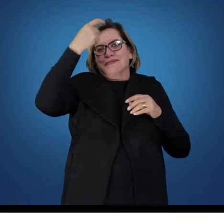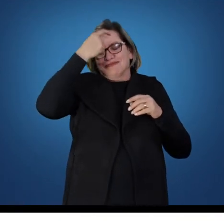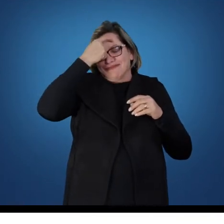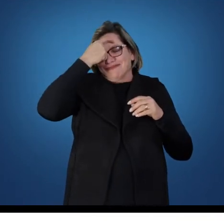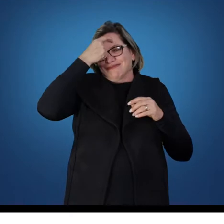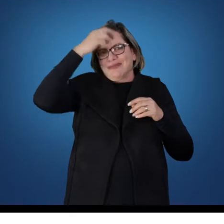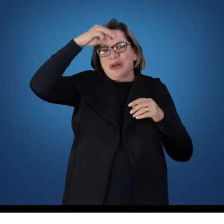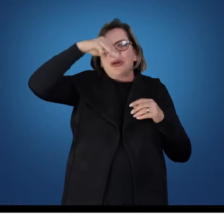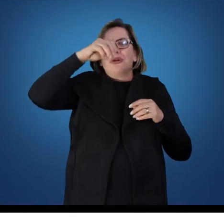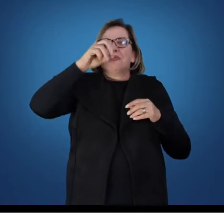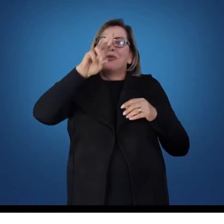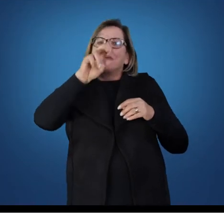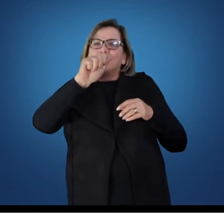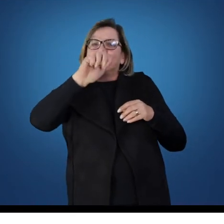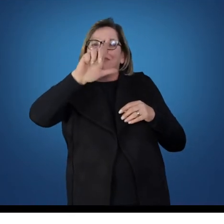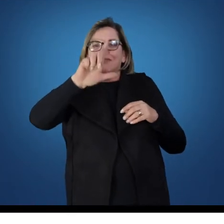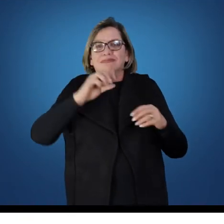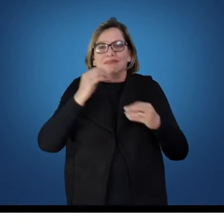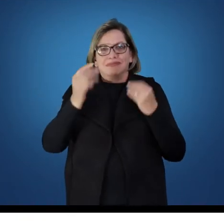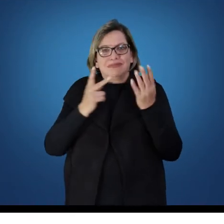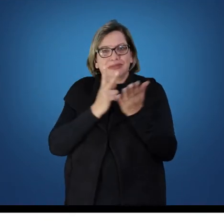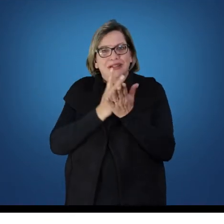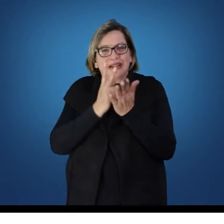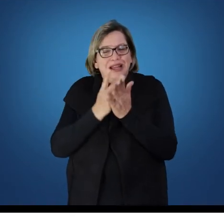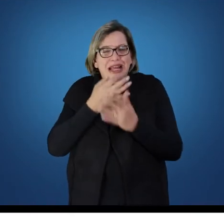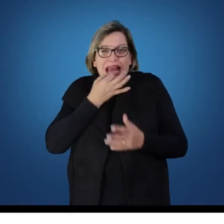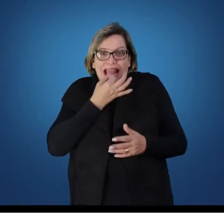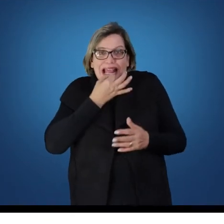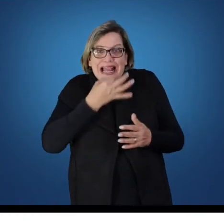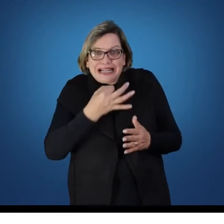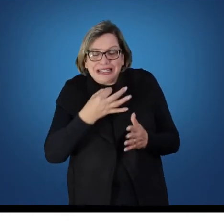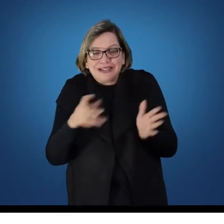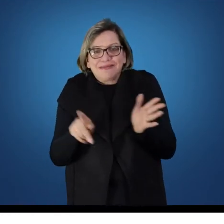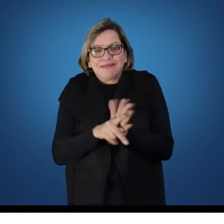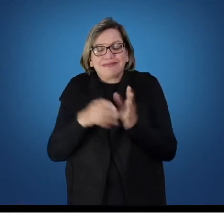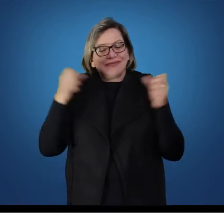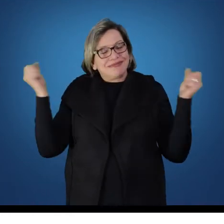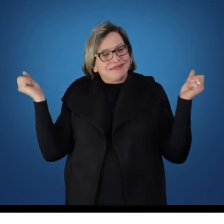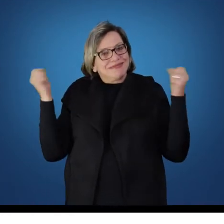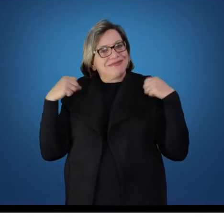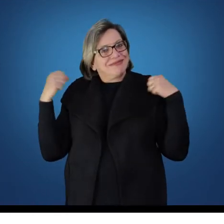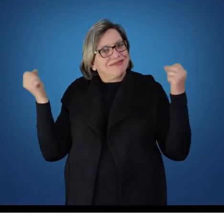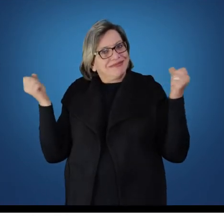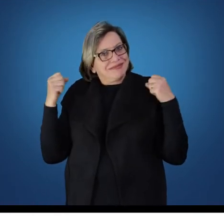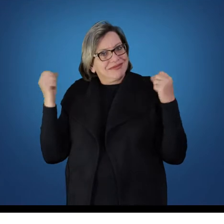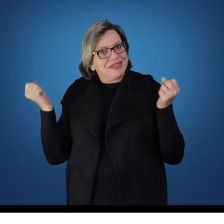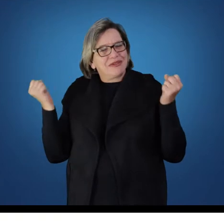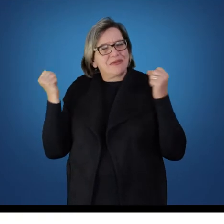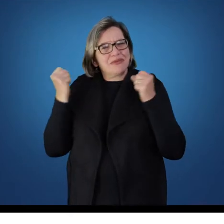E ela vai sendo criticada durante todo esse período, a possibilidade de se tornar aí